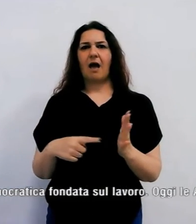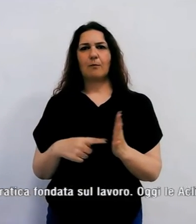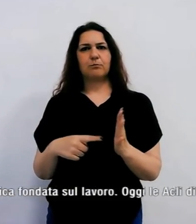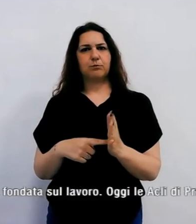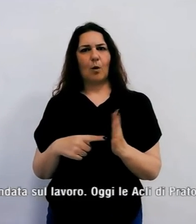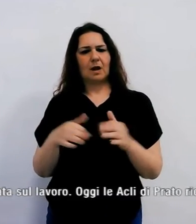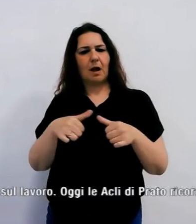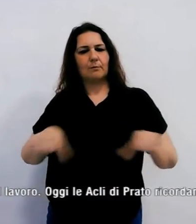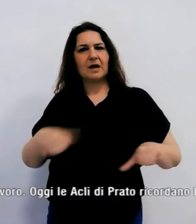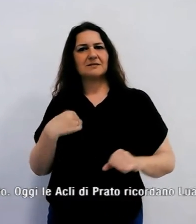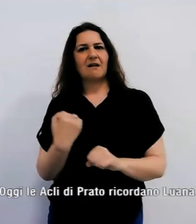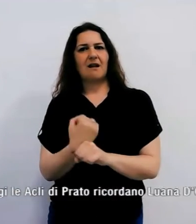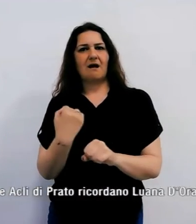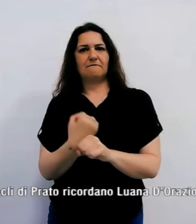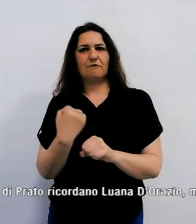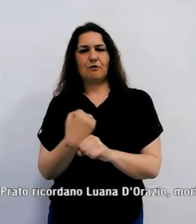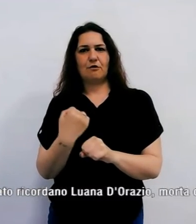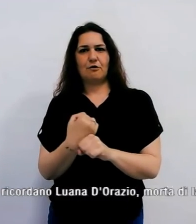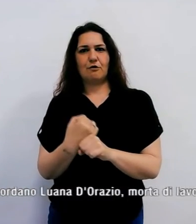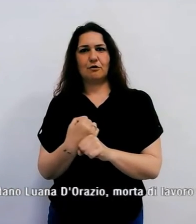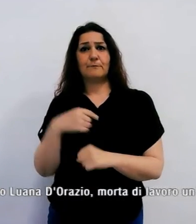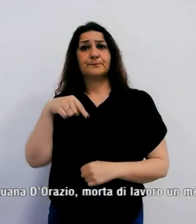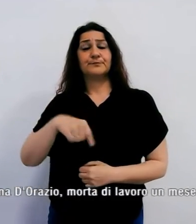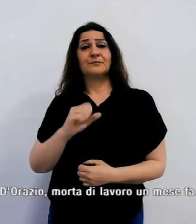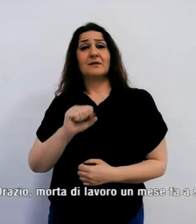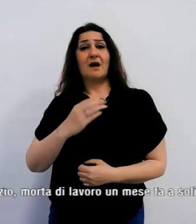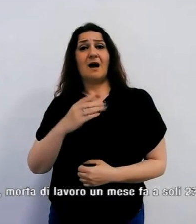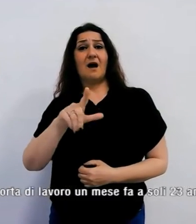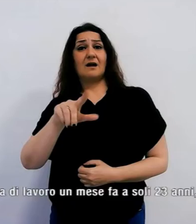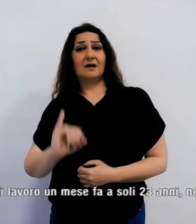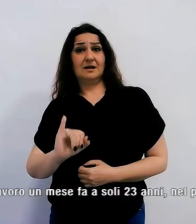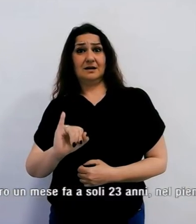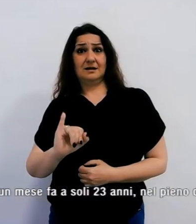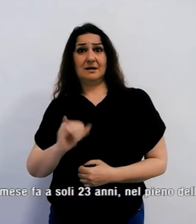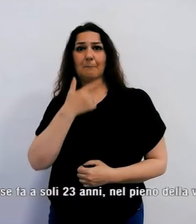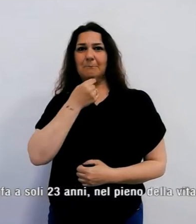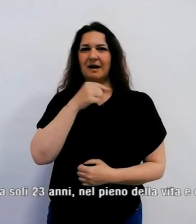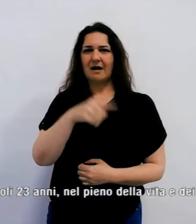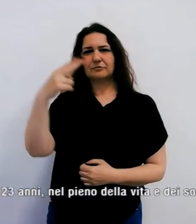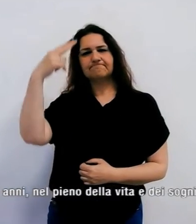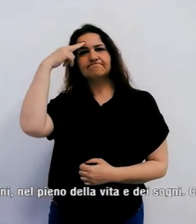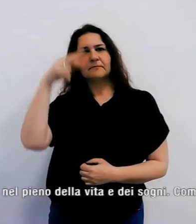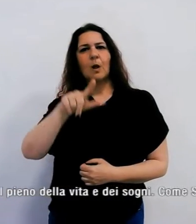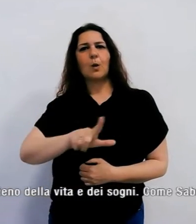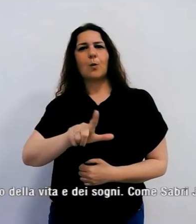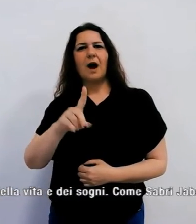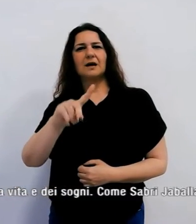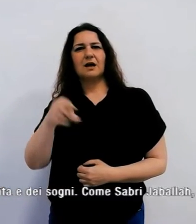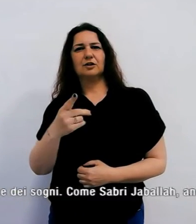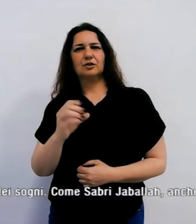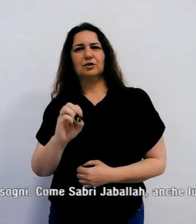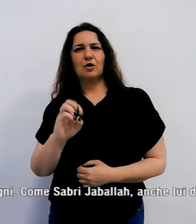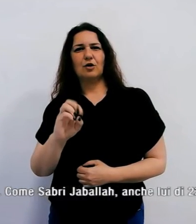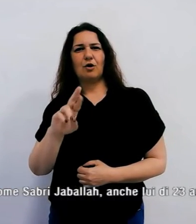Oggi le ACLI di Prato ricordano Luana Dorazio, morta sul lavoro un mese fa a 23 anni,